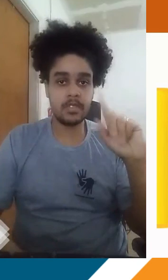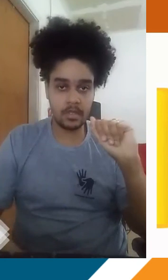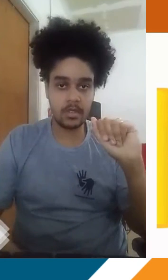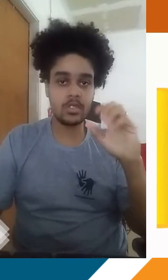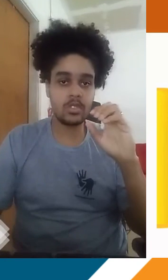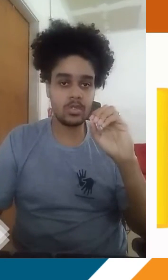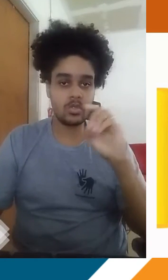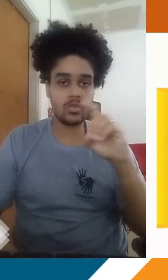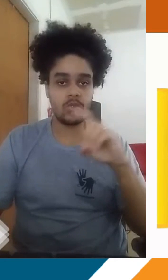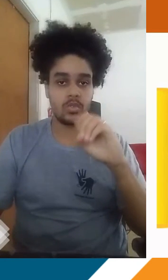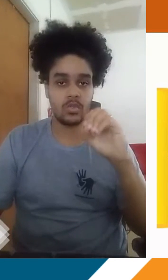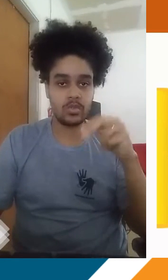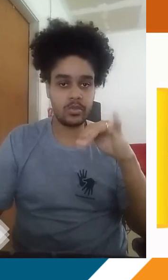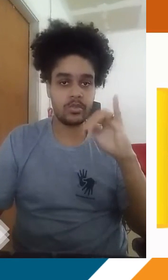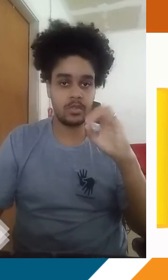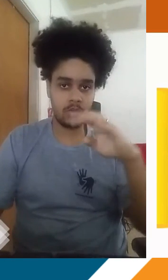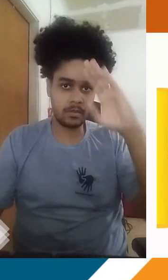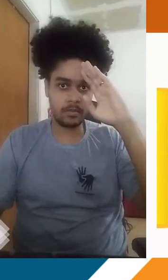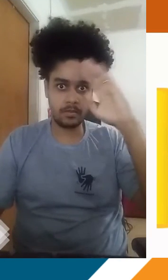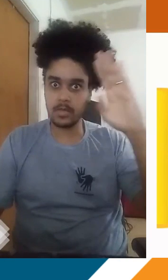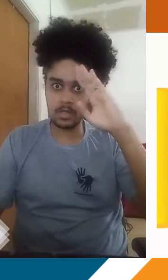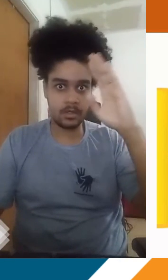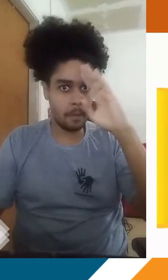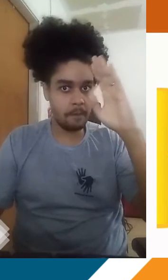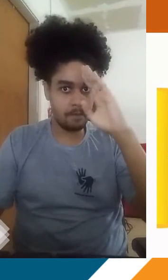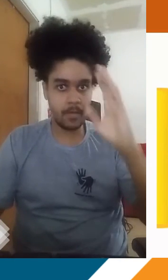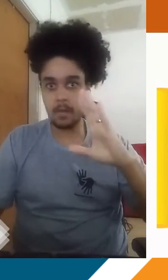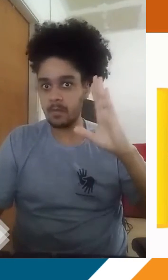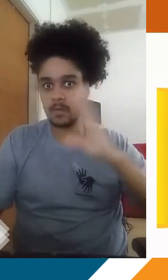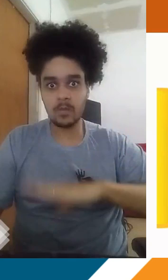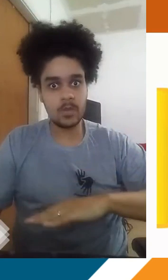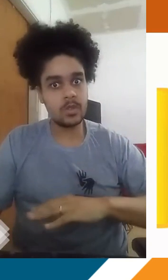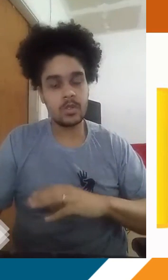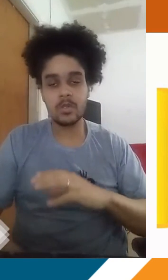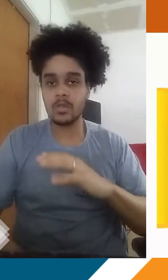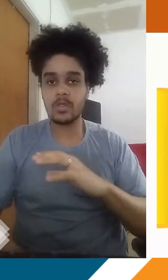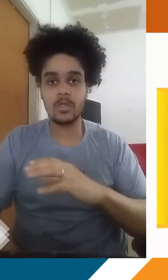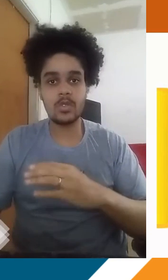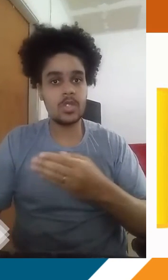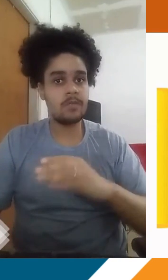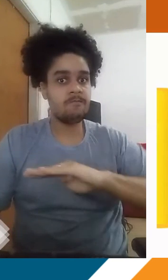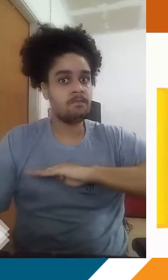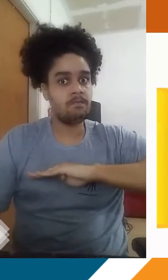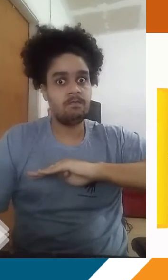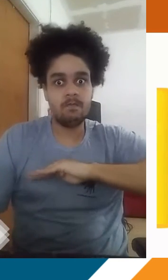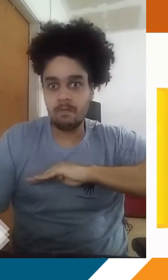que a gente chama de camada de ozônio. O principal vilão do que a gente chama de buraco na camada de